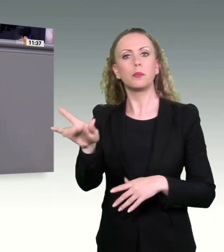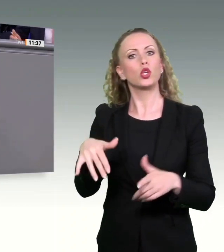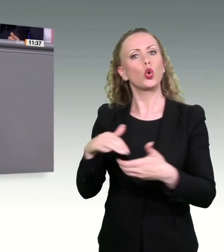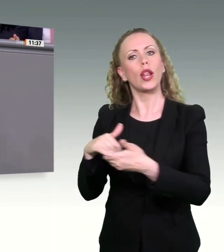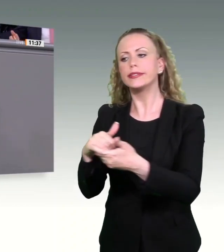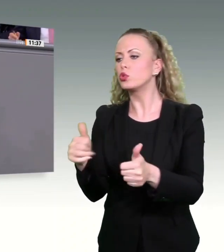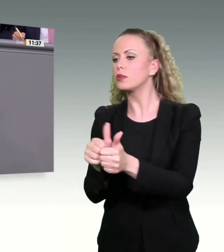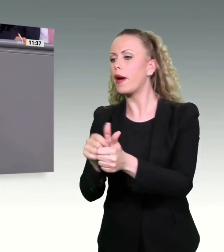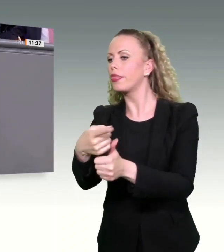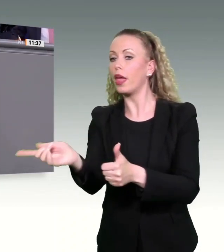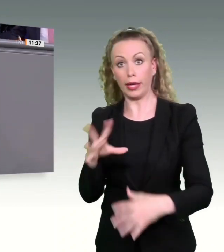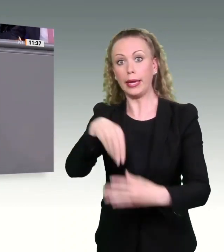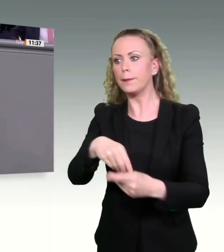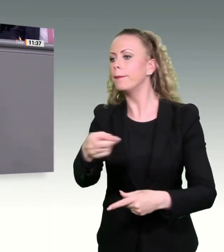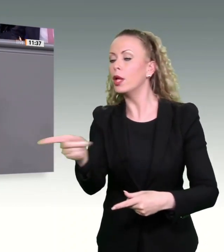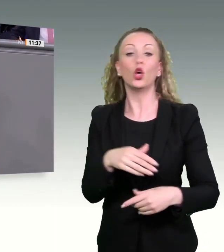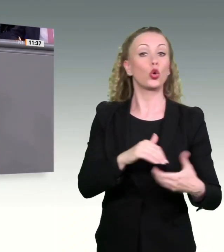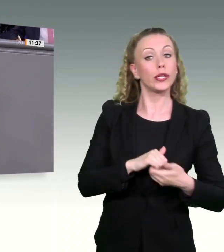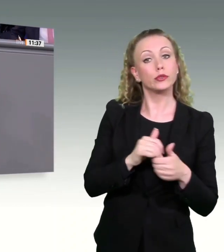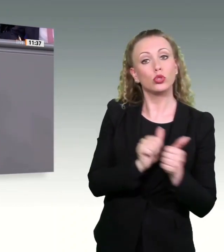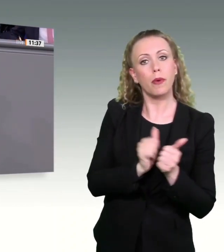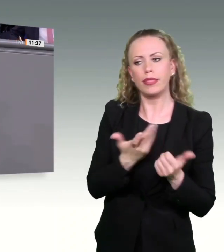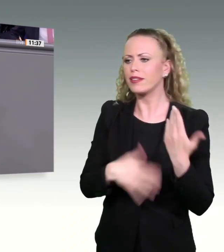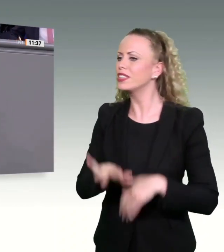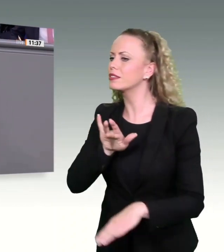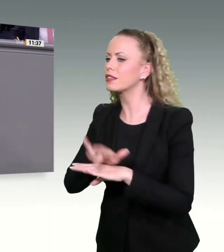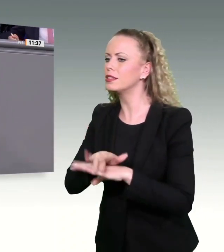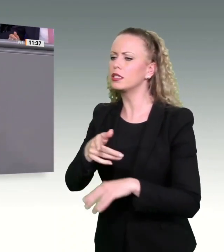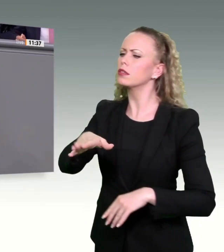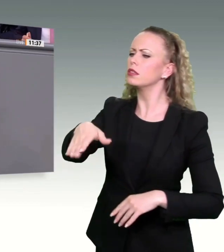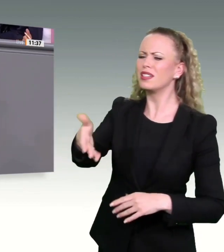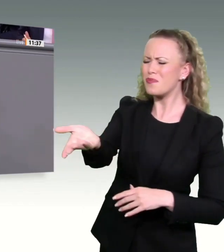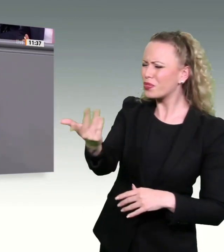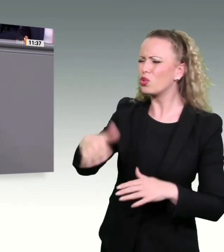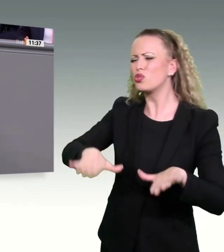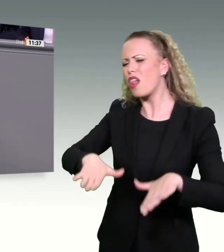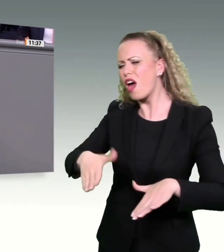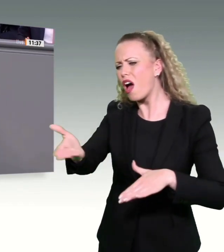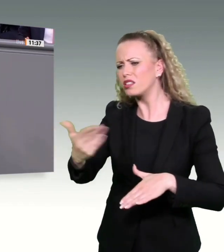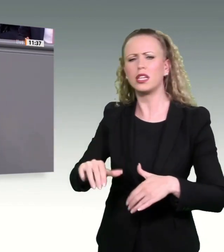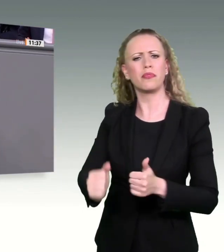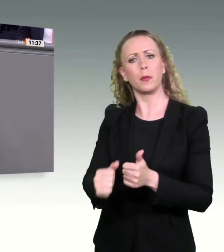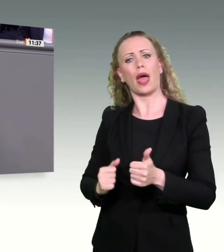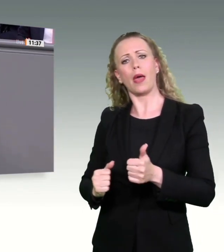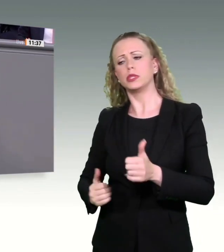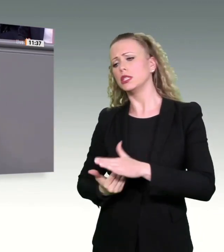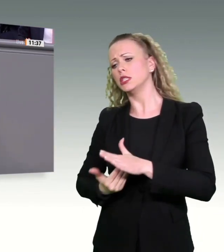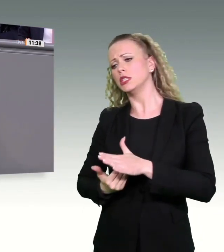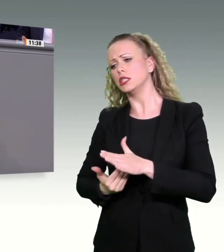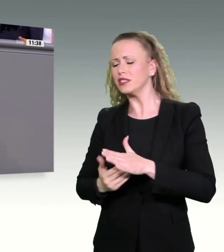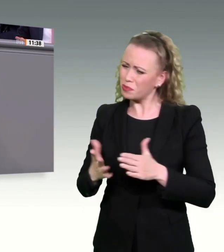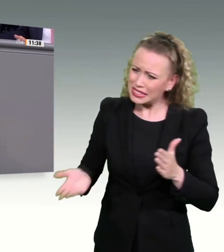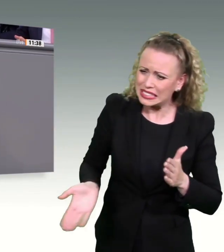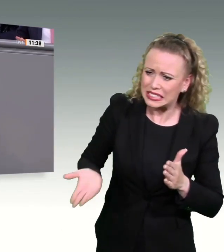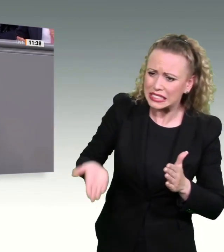Koalitionspartner hat bemängelt und kritisiert, dass es sozusagen bei euch nicht vorwärts geht, sondern dass ihr die Bremse wart in den Punkten, ihr jetzt